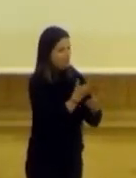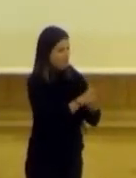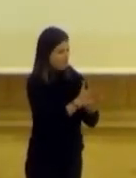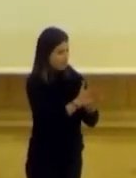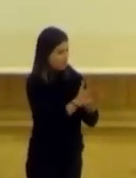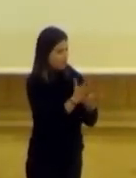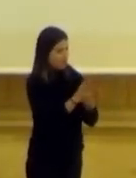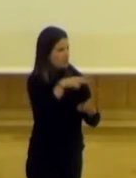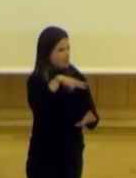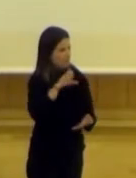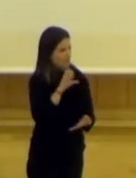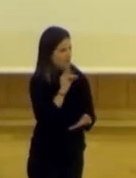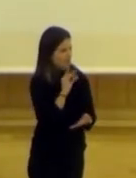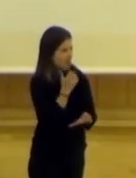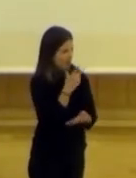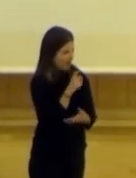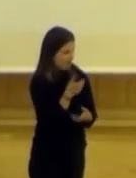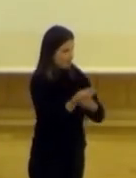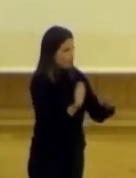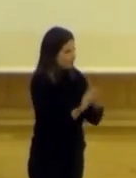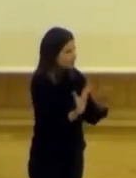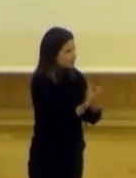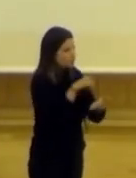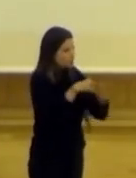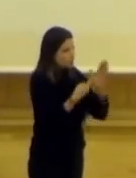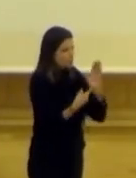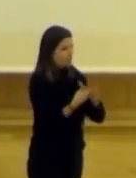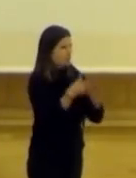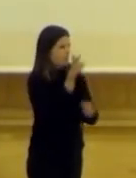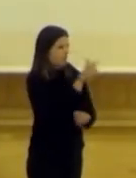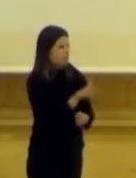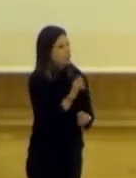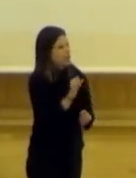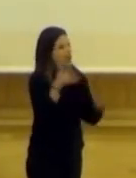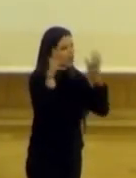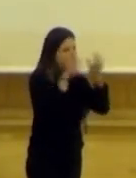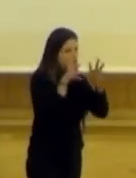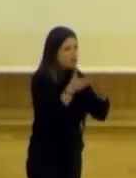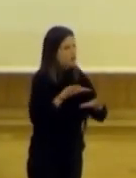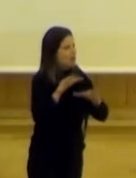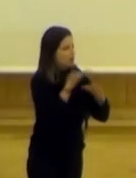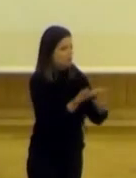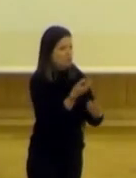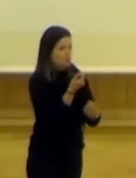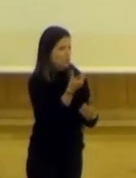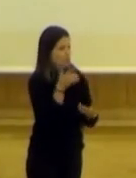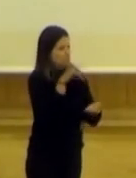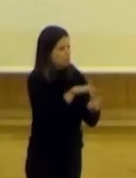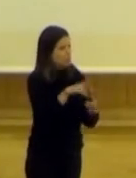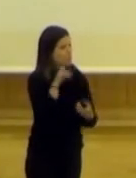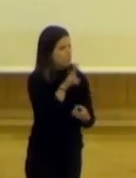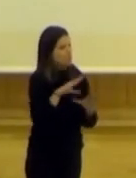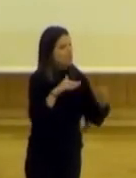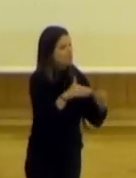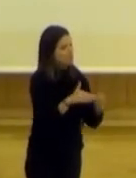de Media Lab, que son un poco los que coordinan todo el proyecto. Y los mentores, que eran los que dinamizaban, asesoraban y ayudaban un poco cuando se veía que el